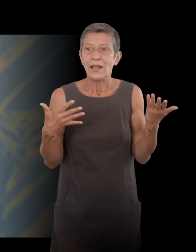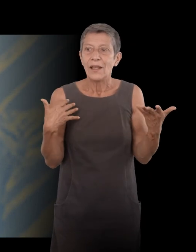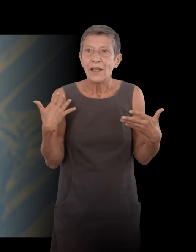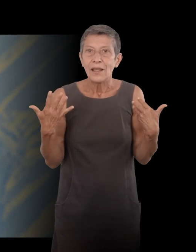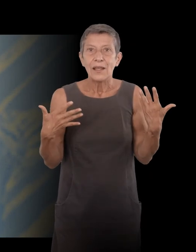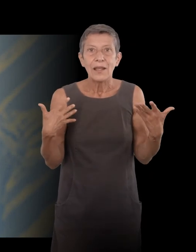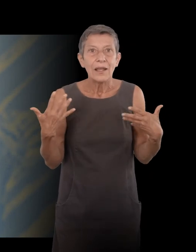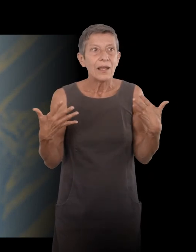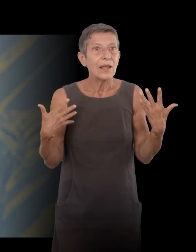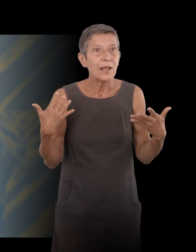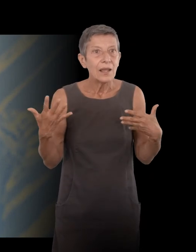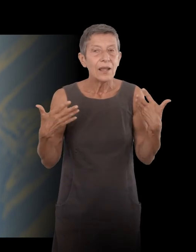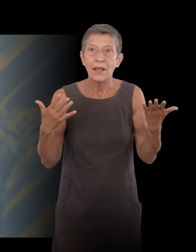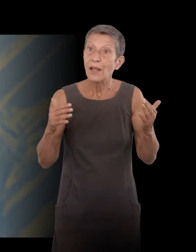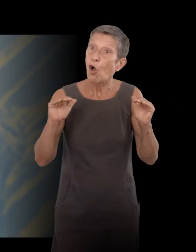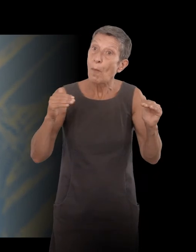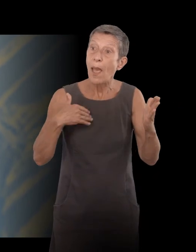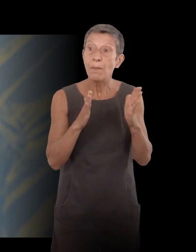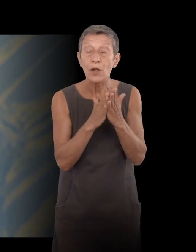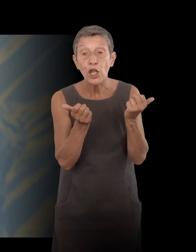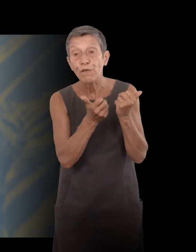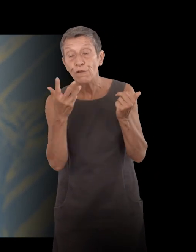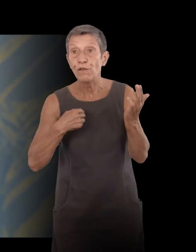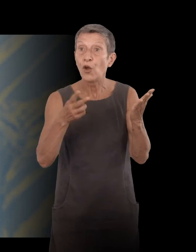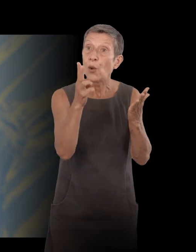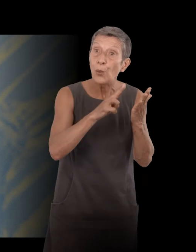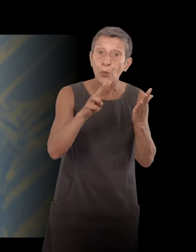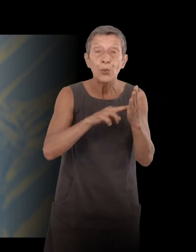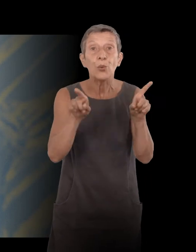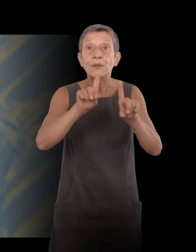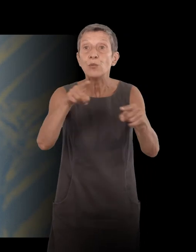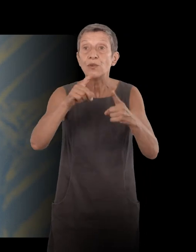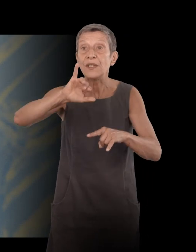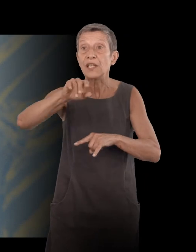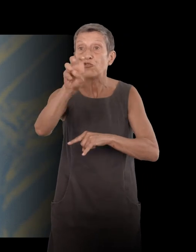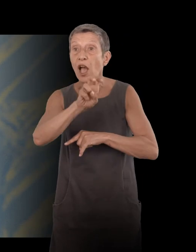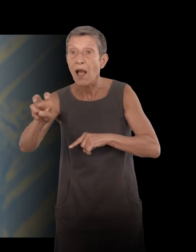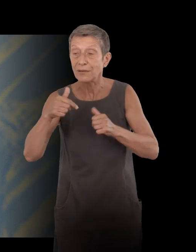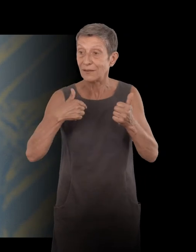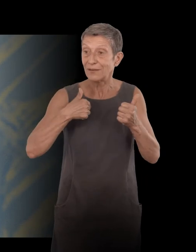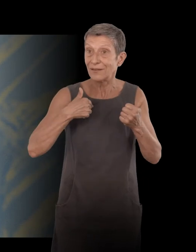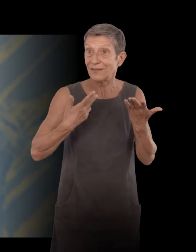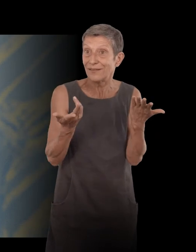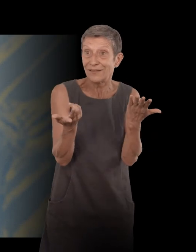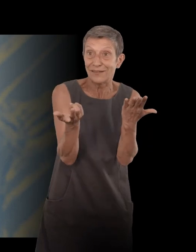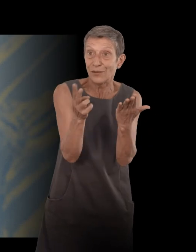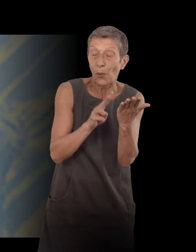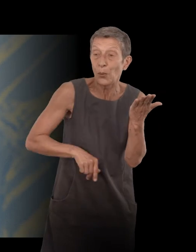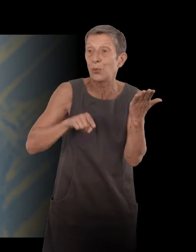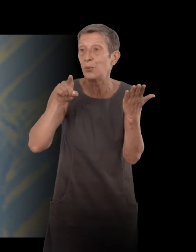Et puis, j'ai tout même lu quelques livres. Comme jamais le jazz, Mesmerot, le musicien, avait écrit à l'arrache de vivre. L vivre, c'est